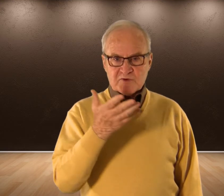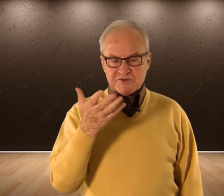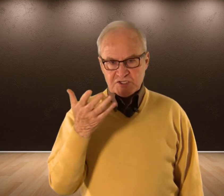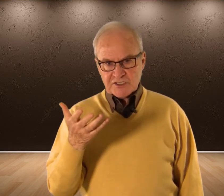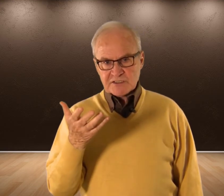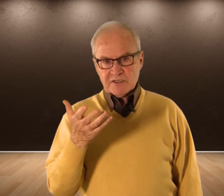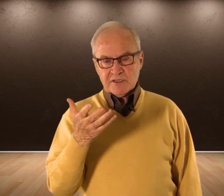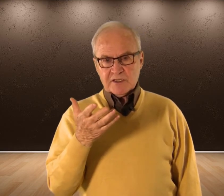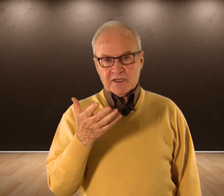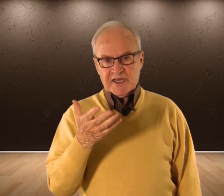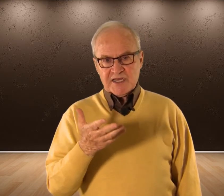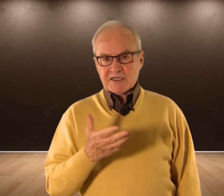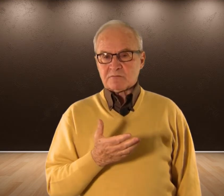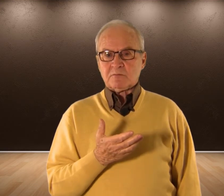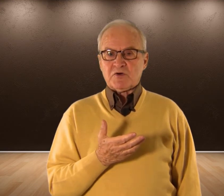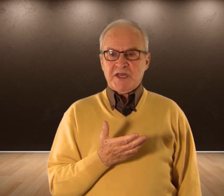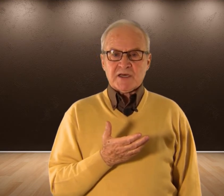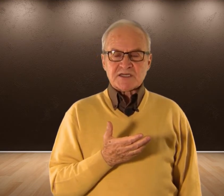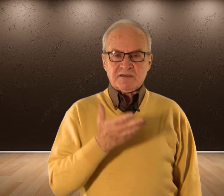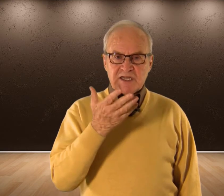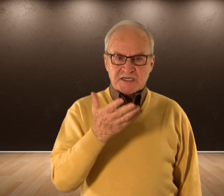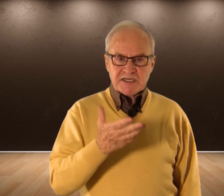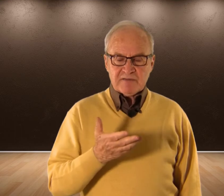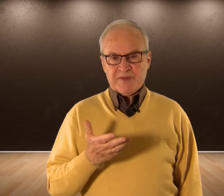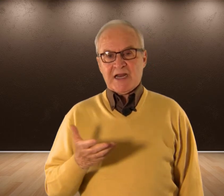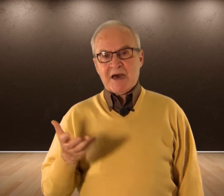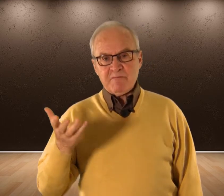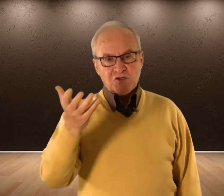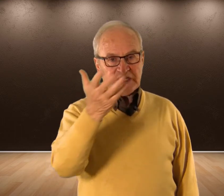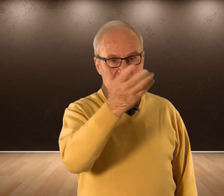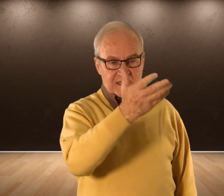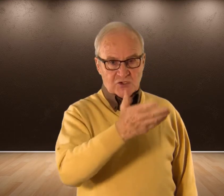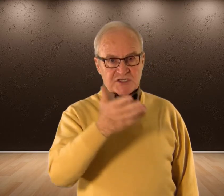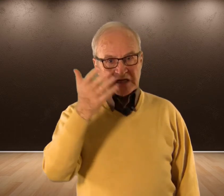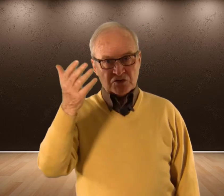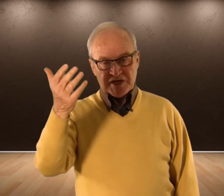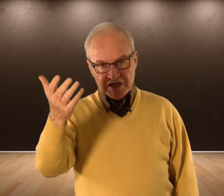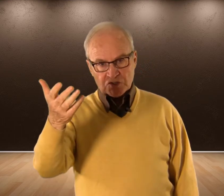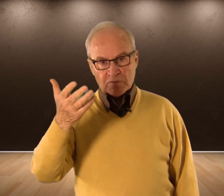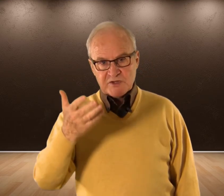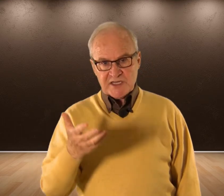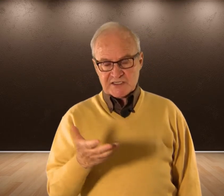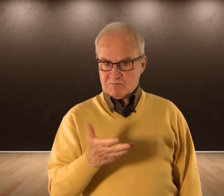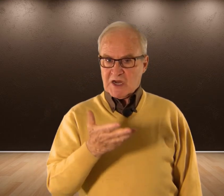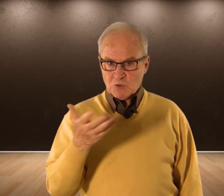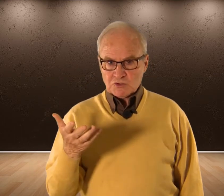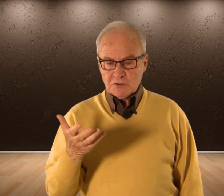profesiones Que ellas Podían sentirse En el ámbito De las relaciones Tanto de ellos Como de ellas A gusto